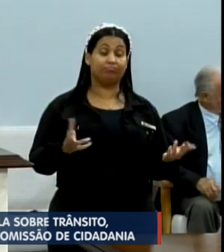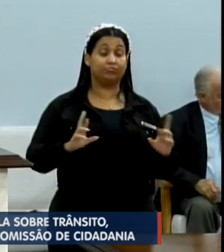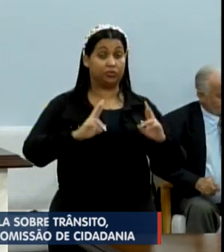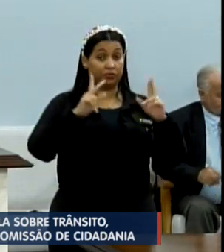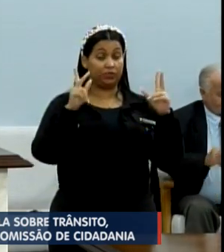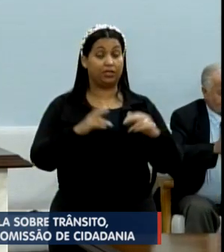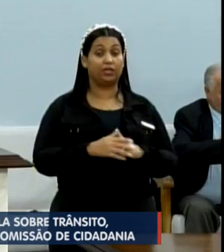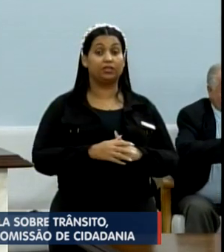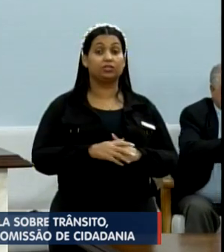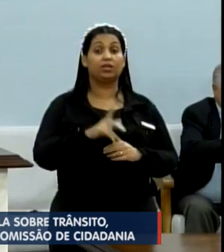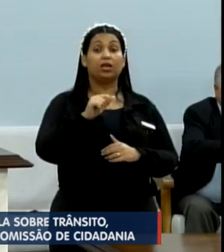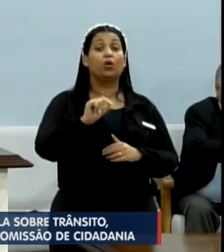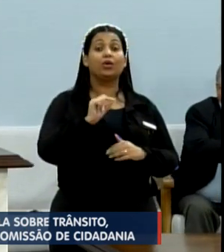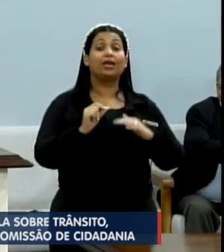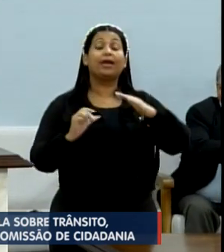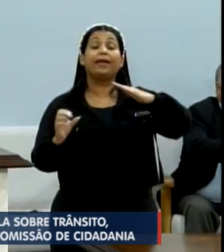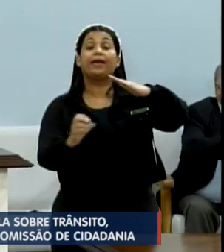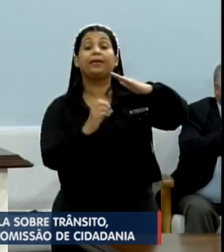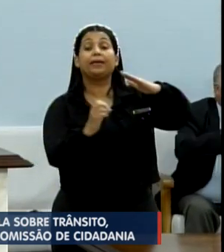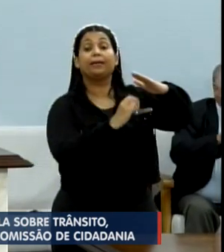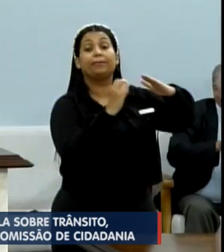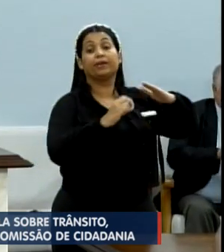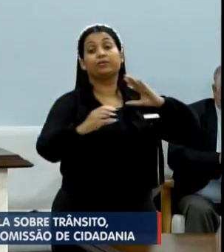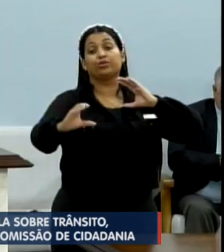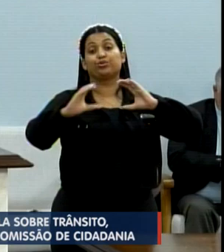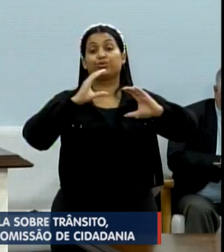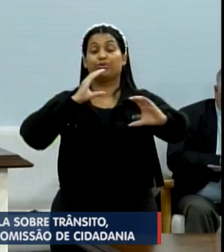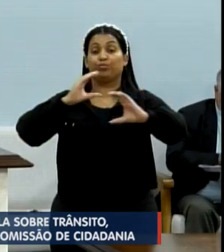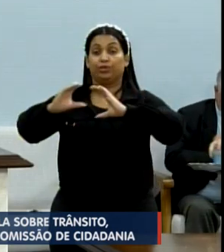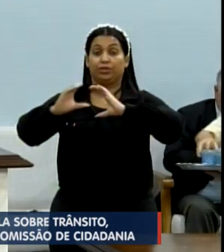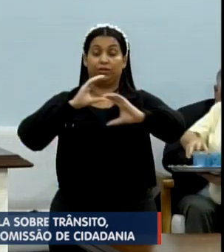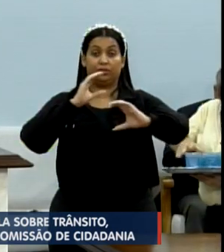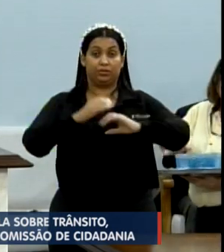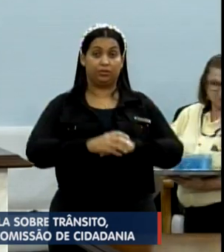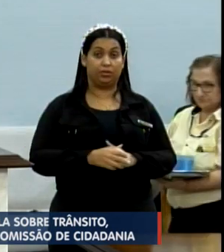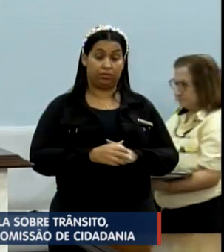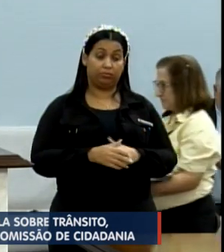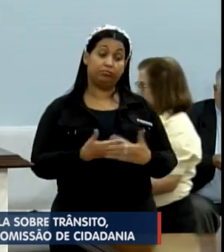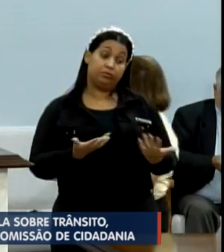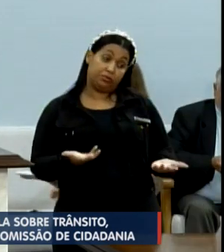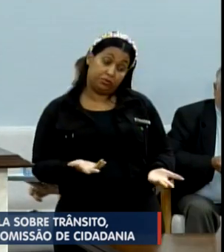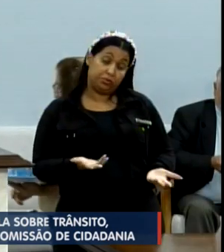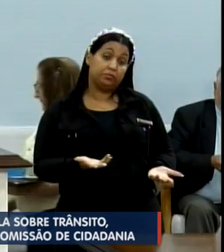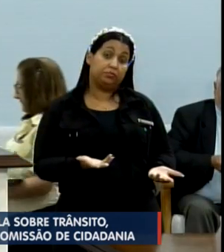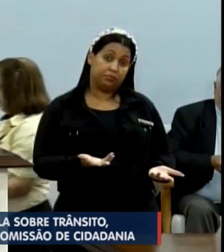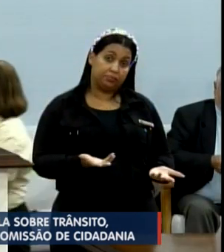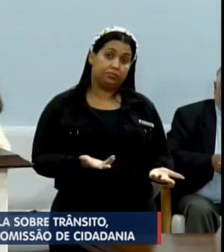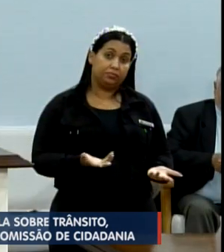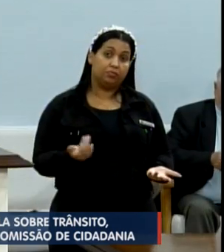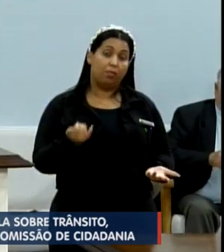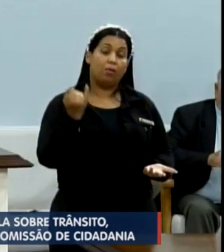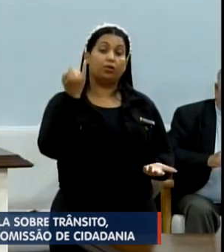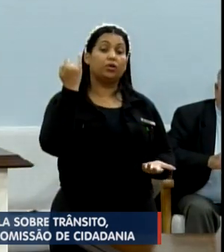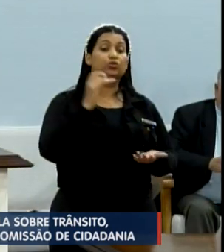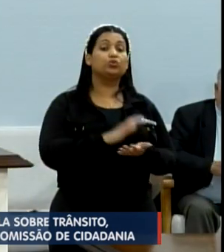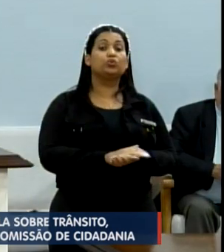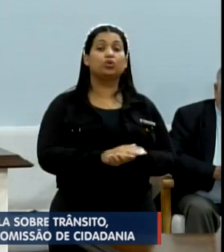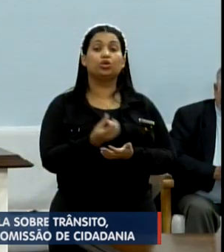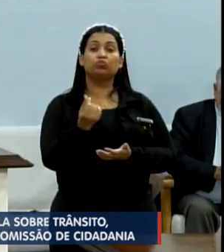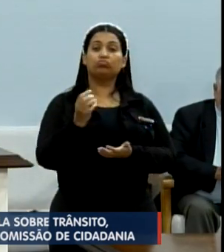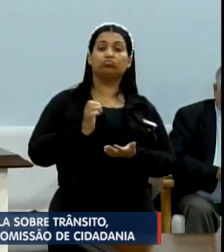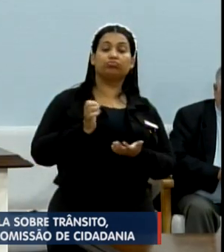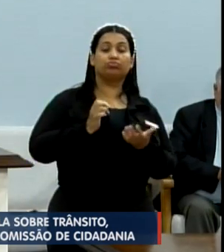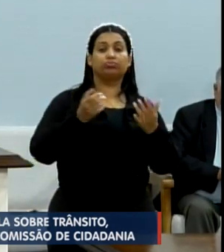Isso tem a ver com empresas de comunicação, que são bem privilegiadas em anúncios de empresas